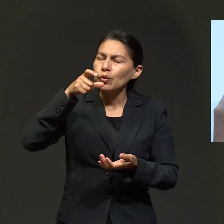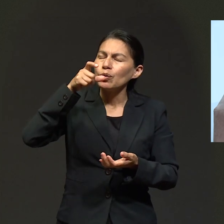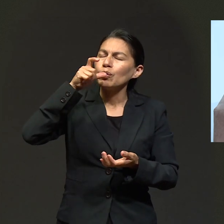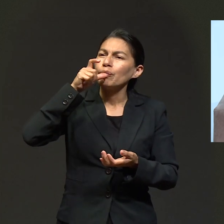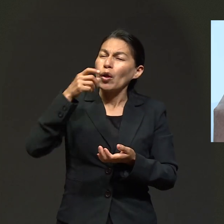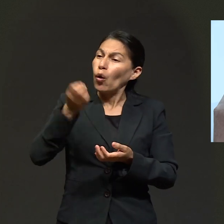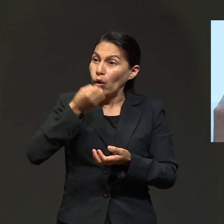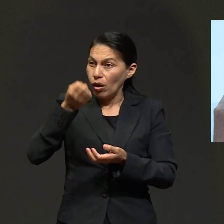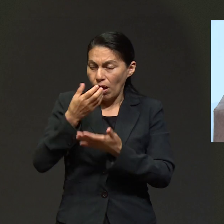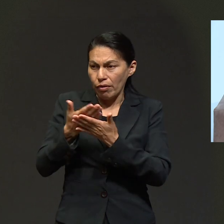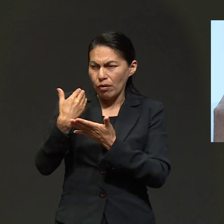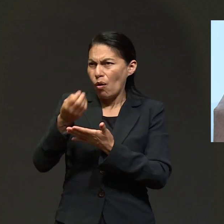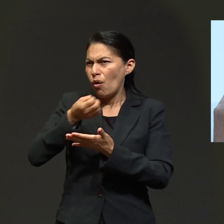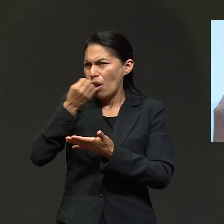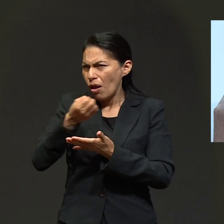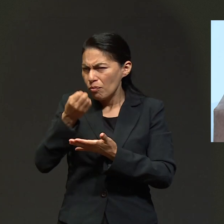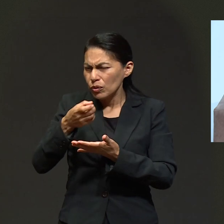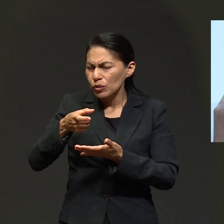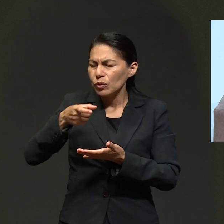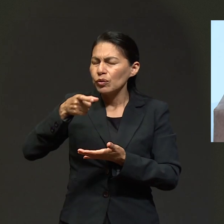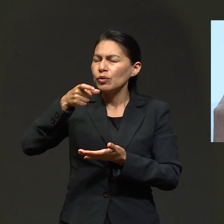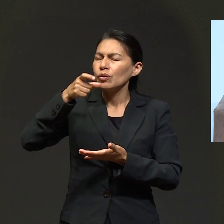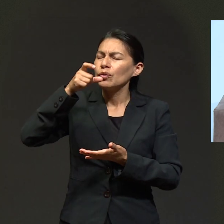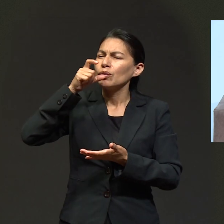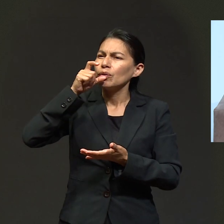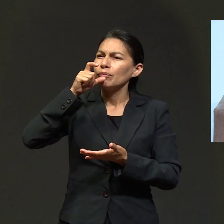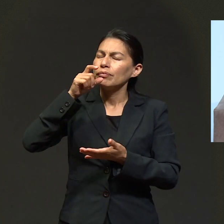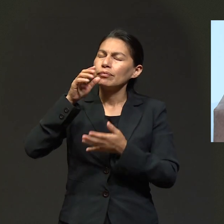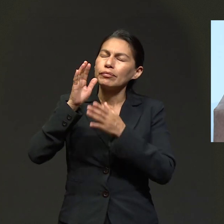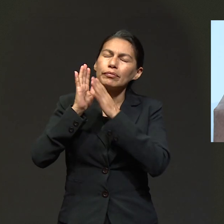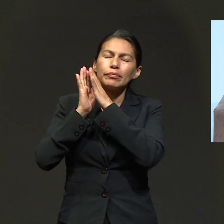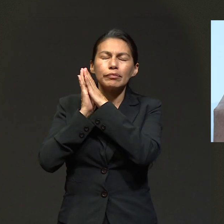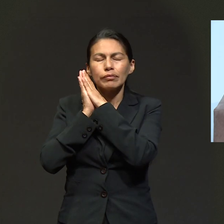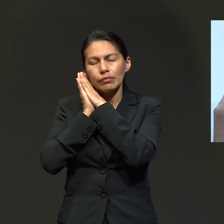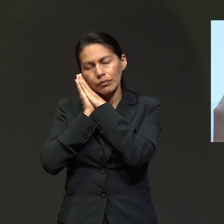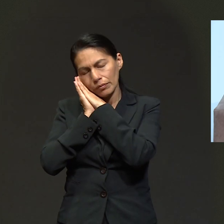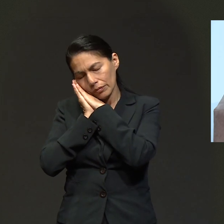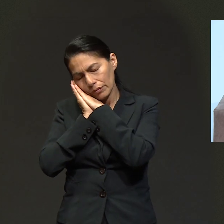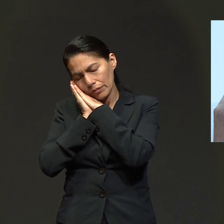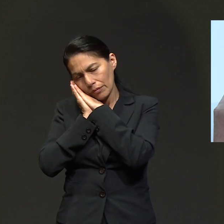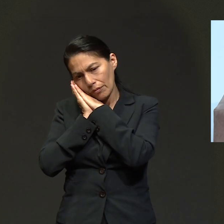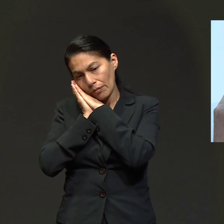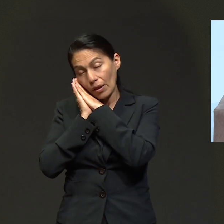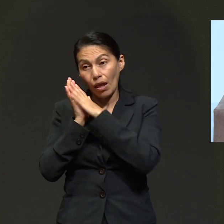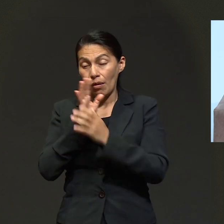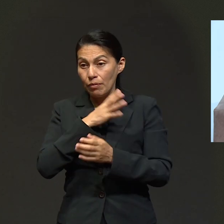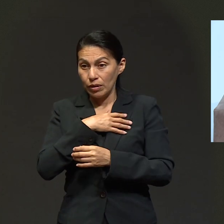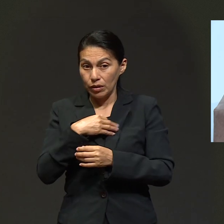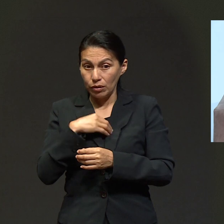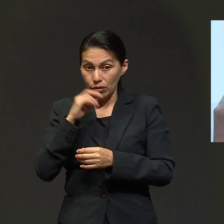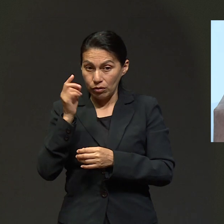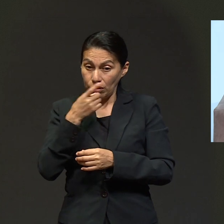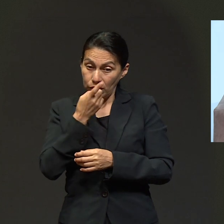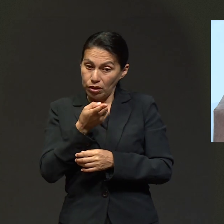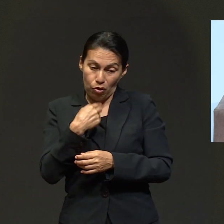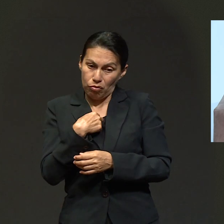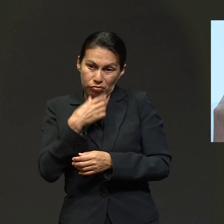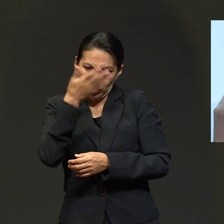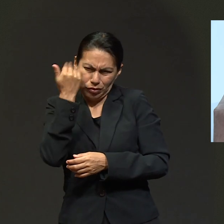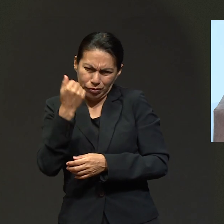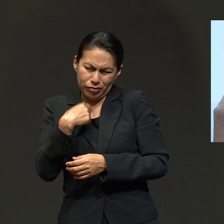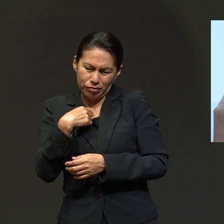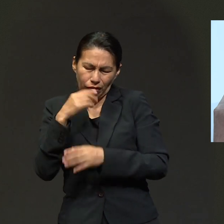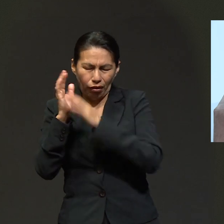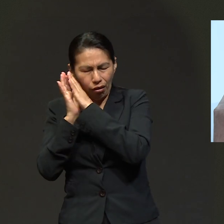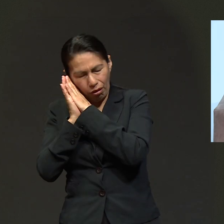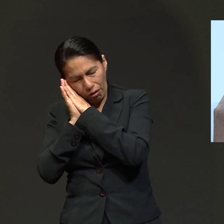oramos, me tomé el aceite y me acosté. Y dicen mis hijos, porque yo esa parte no la recuerdo, que empecé como a